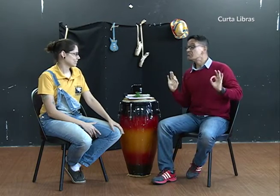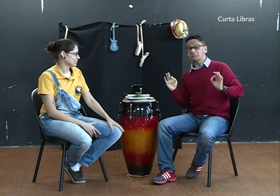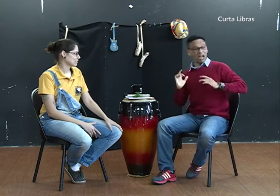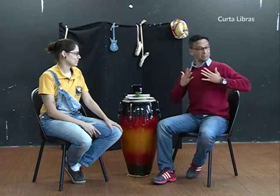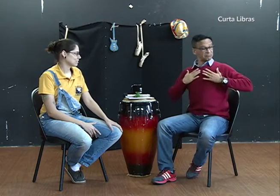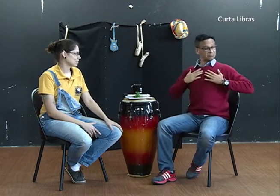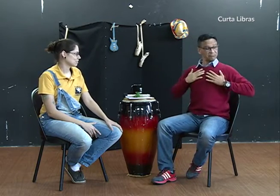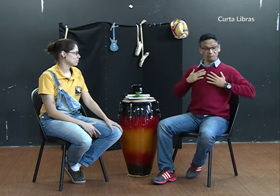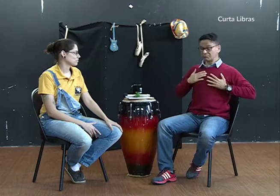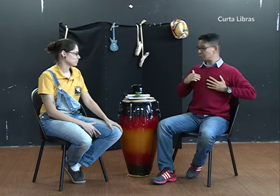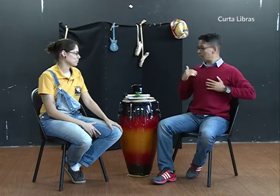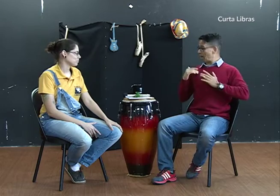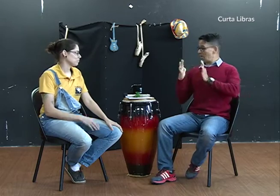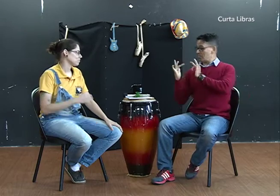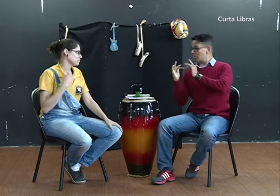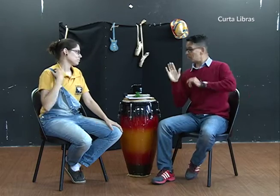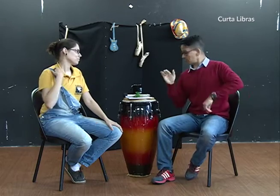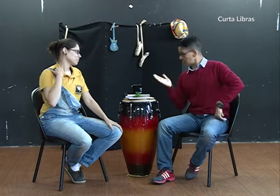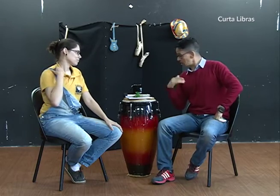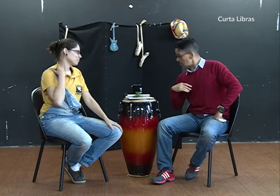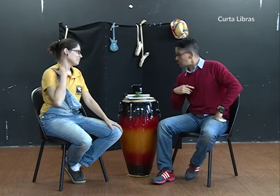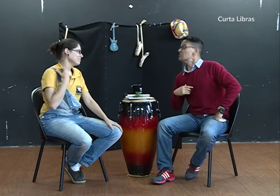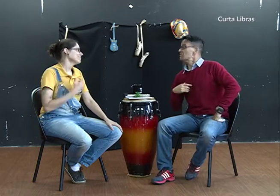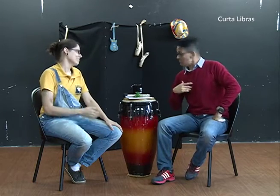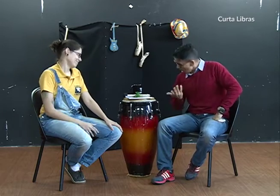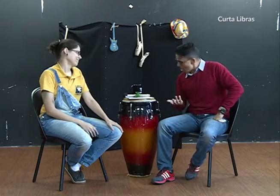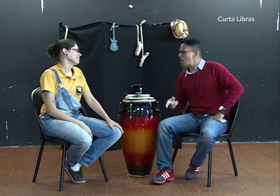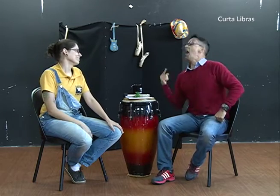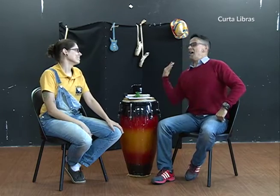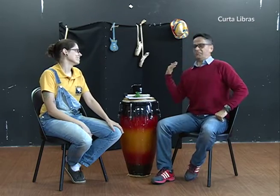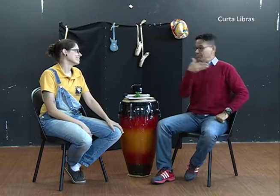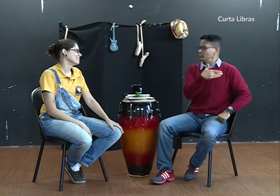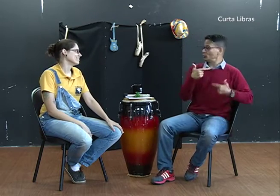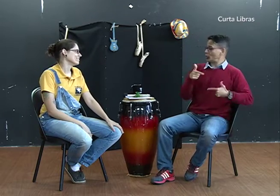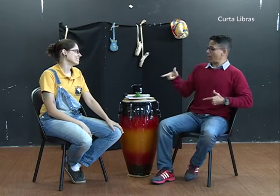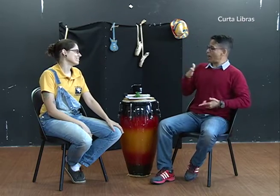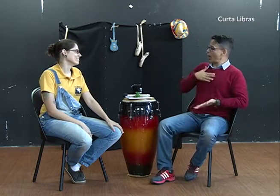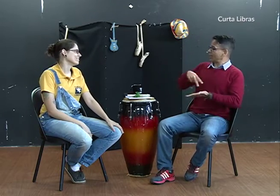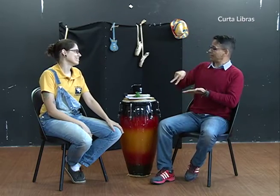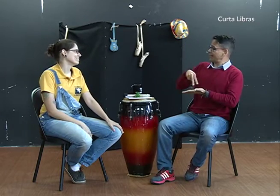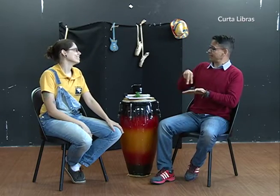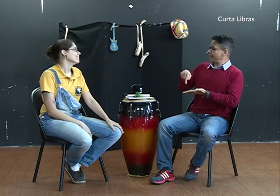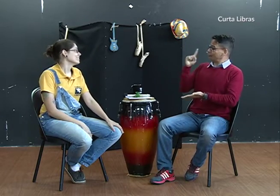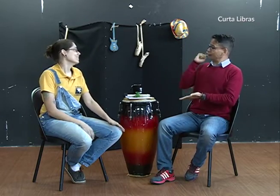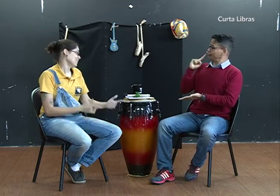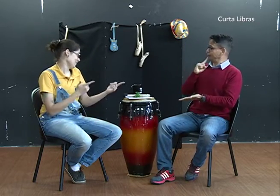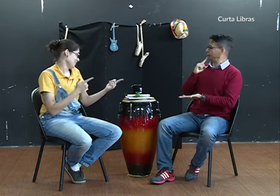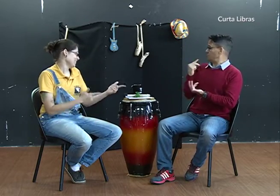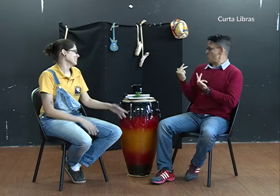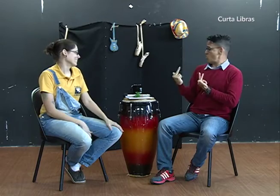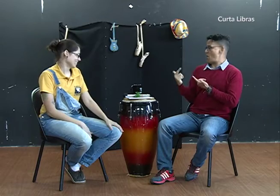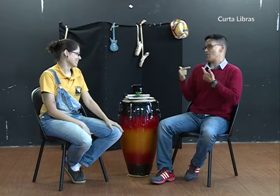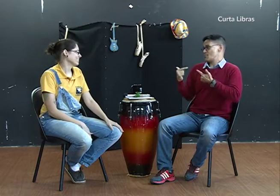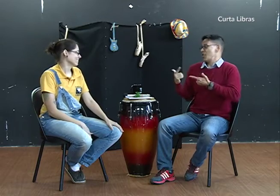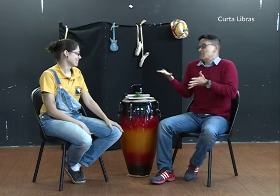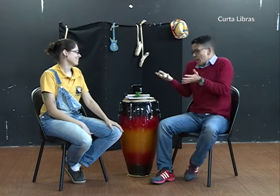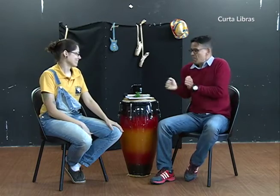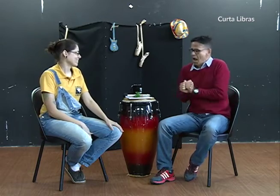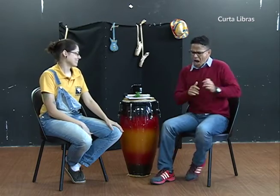para fazer, relaxado, convido minha namorada, combinamos e vamos. Sorte que ela gosta de dançar e é surda